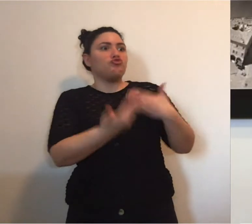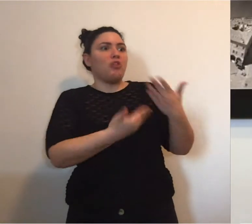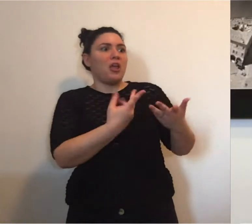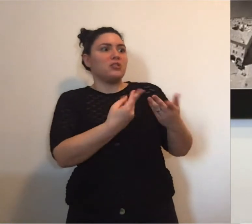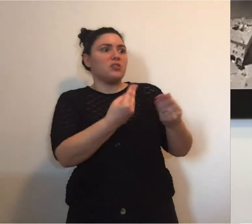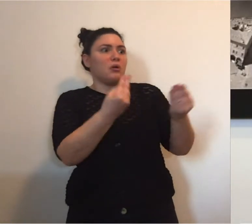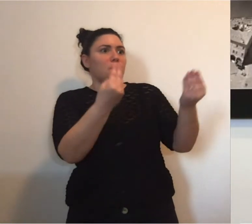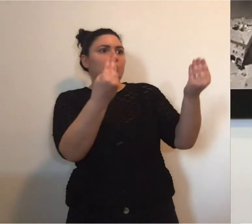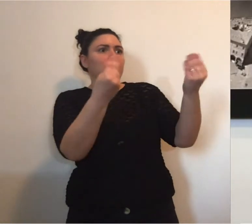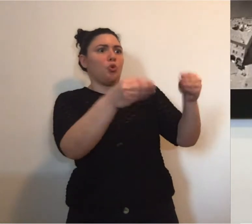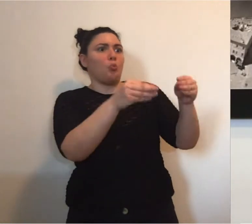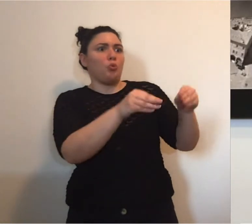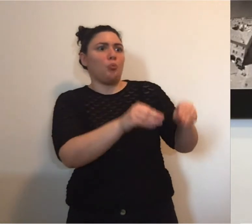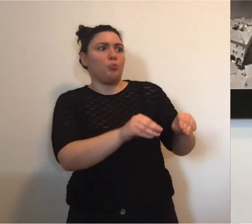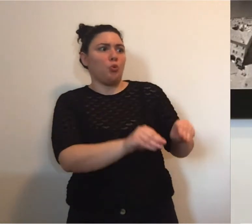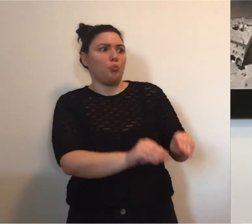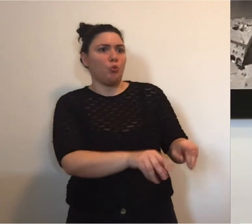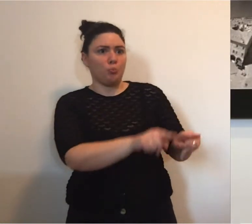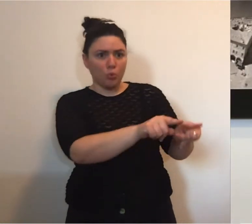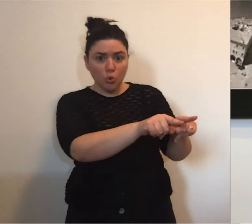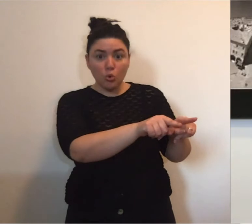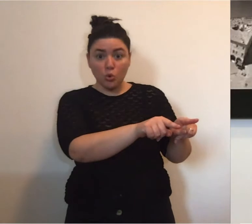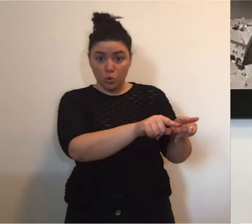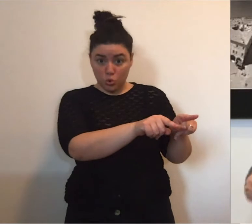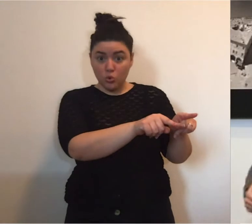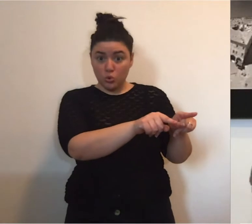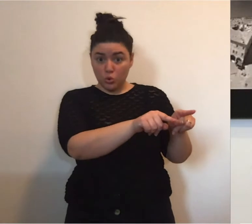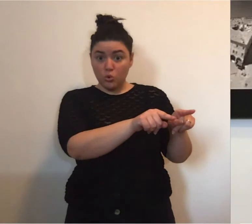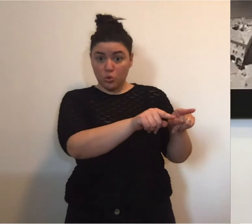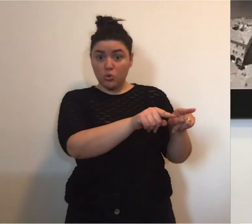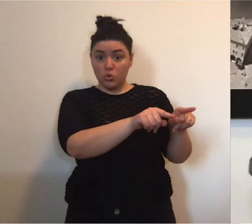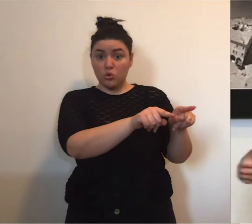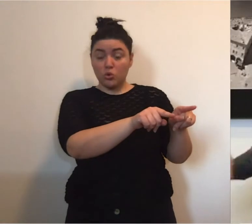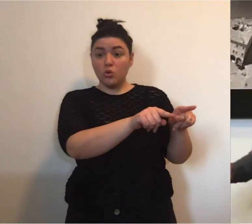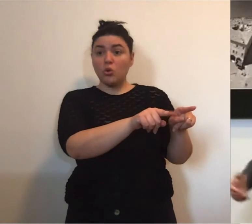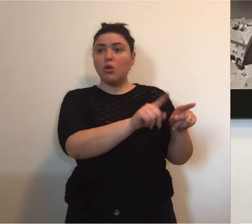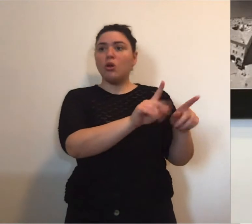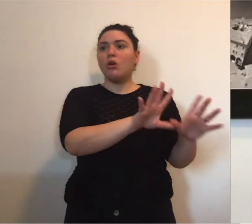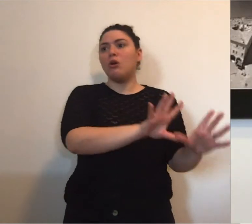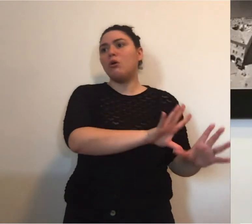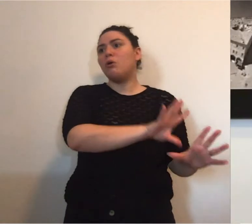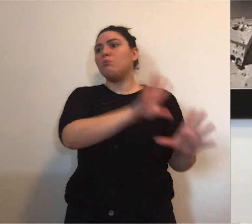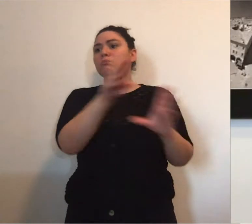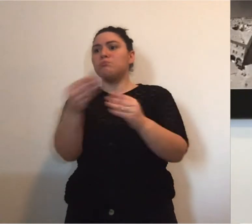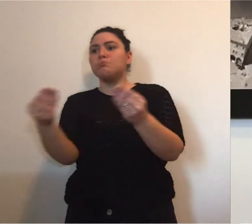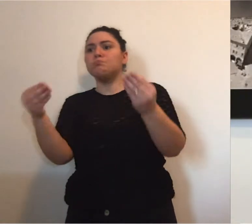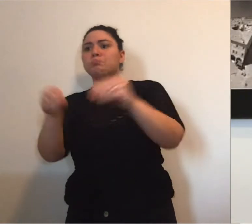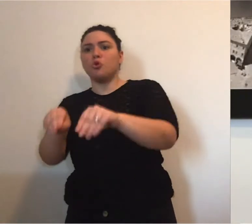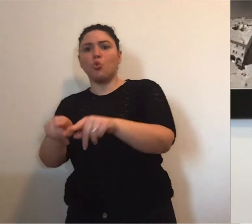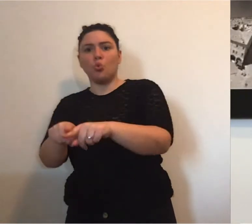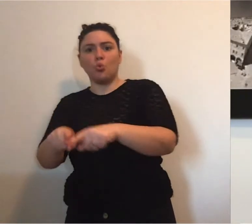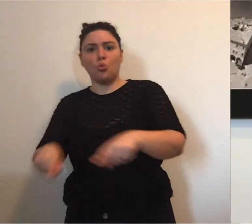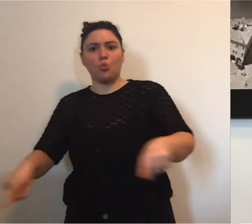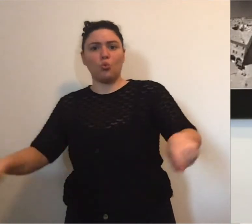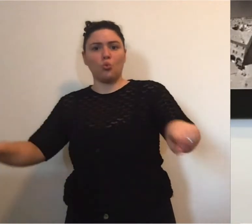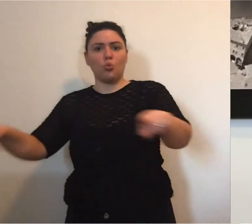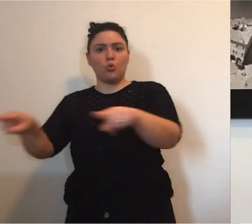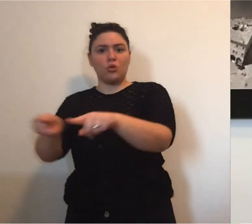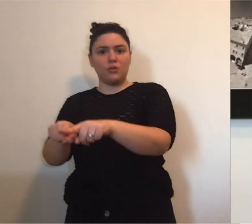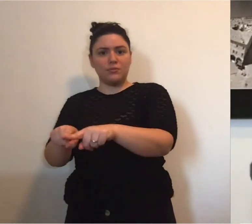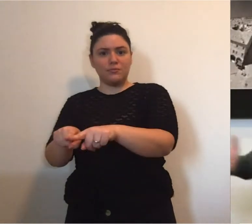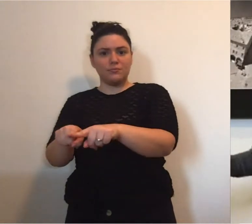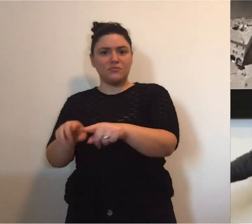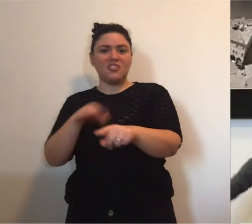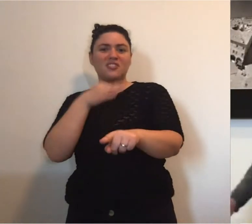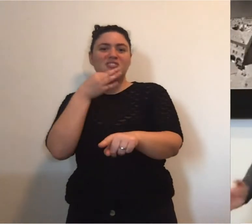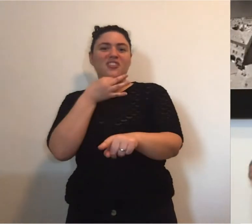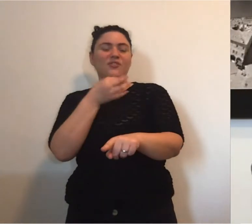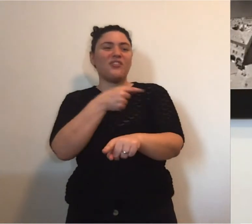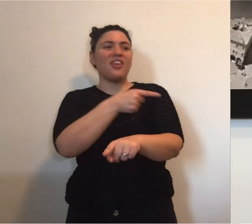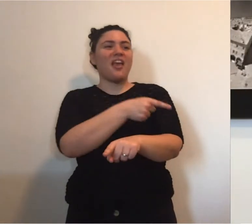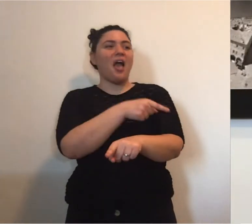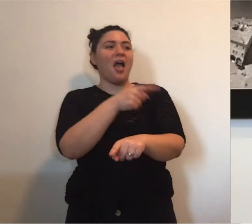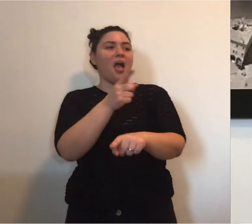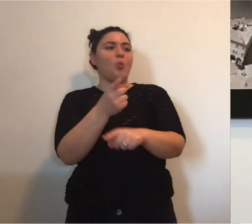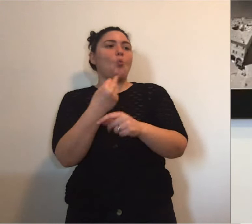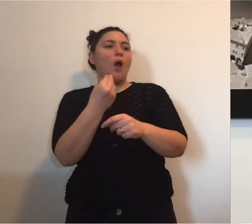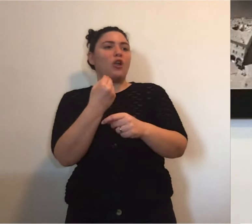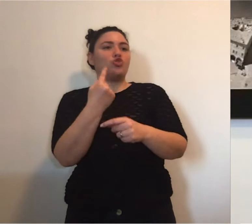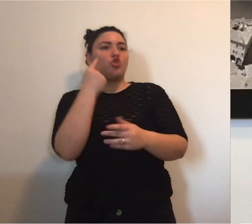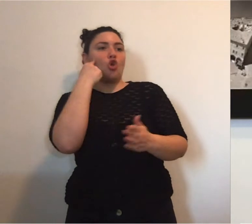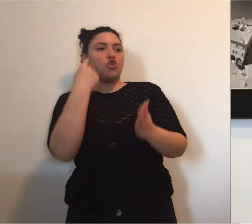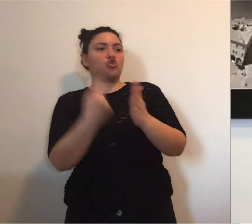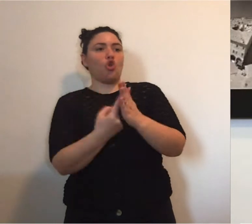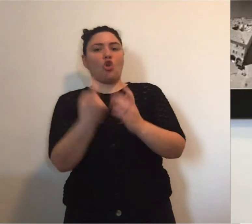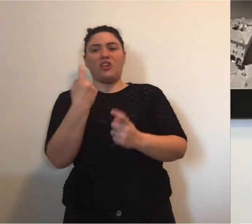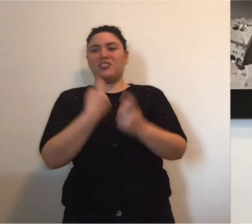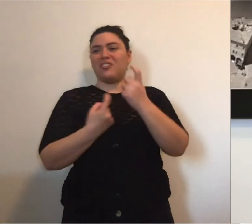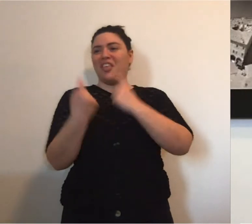costruite man mano negli ospedali e nella rete più complessiva, non lo smantellamento di tutte le terapie